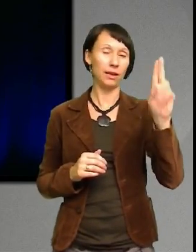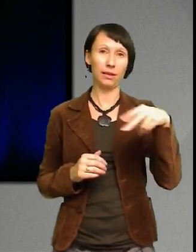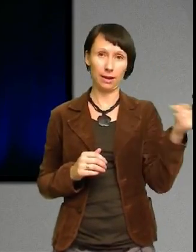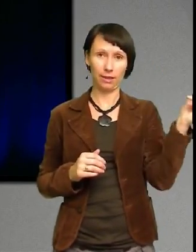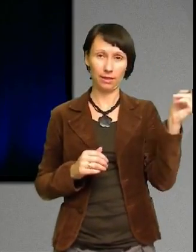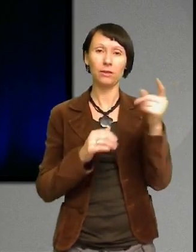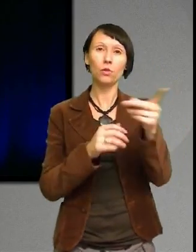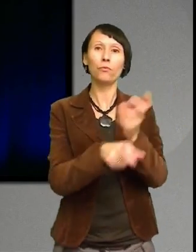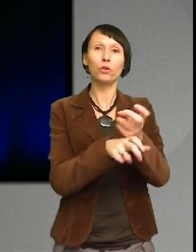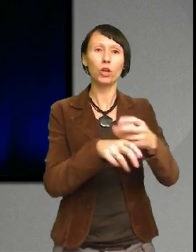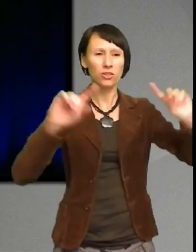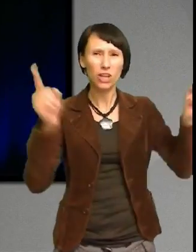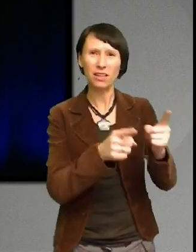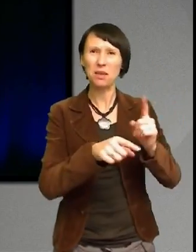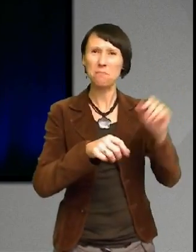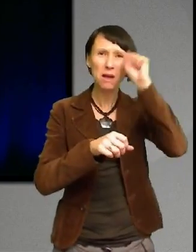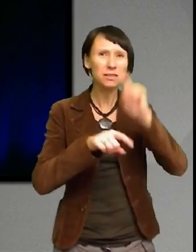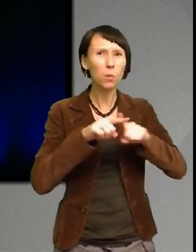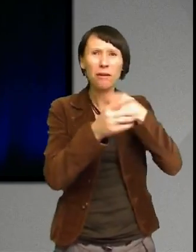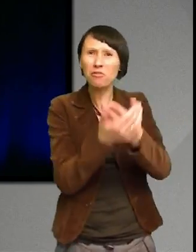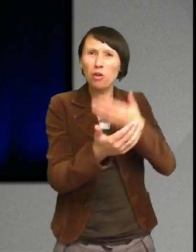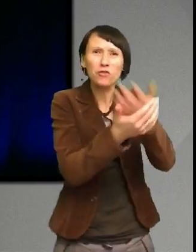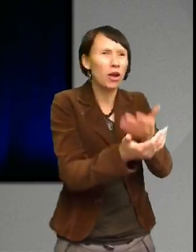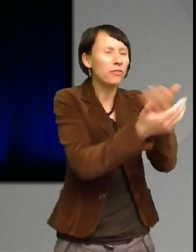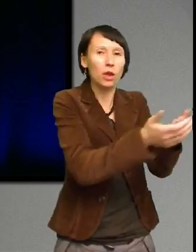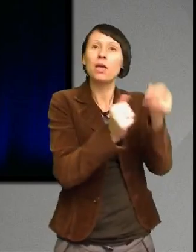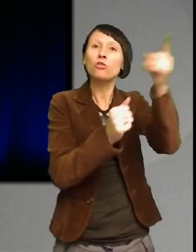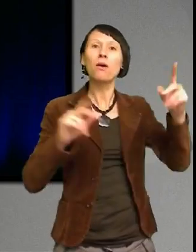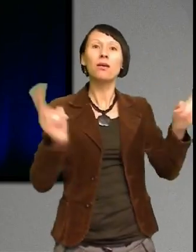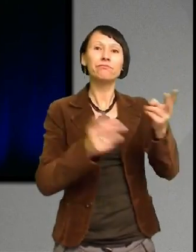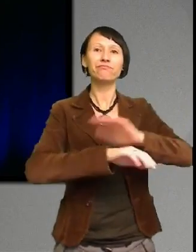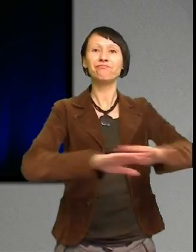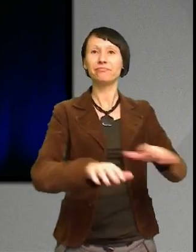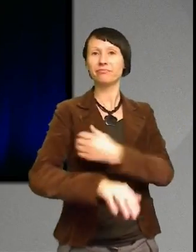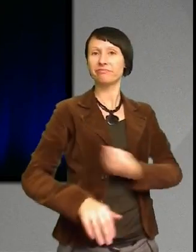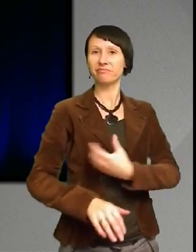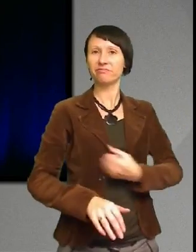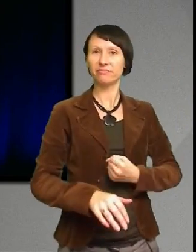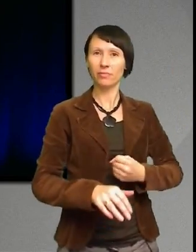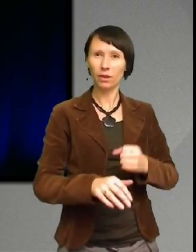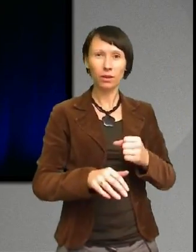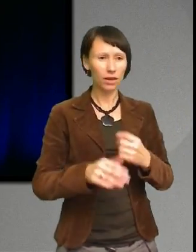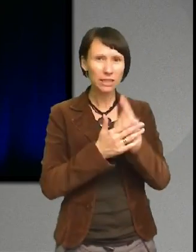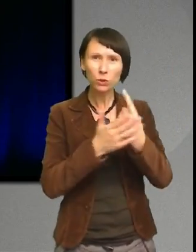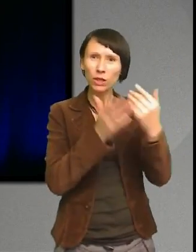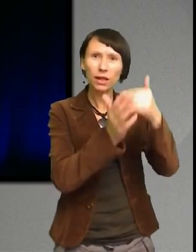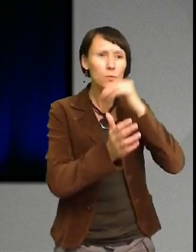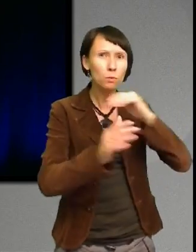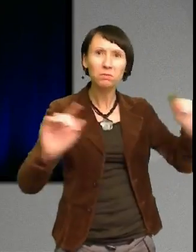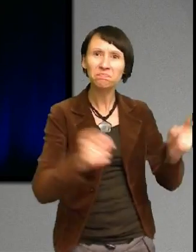på de flesta resurser som finns där för ungdomarna. Hur ska man då kunna utvecklas? Hur ska en vanlig